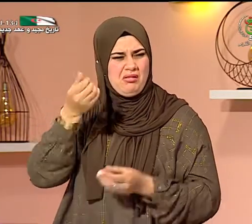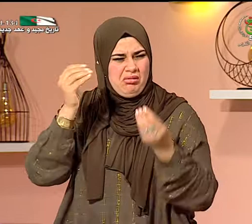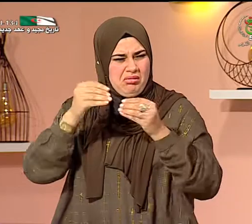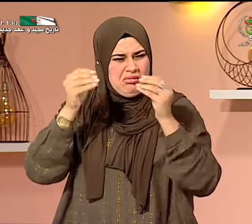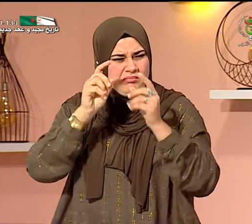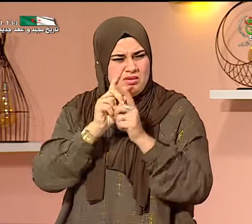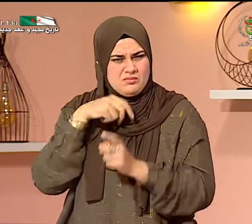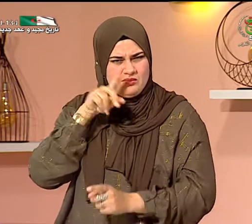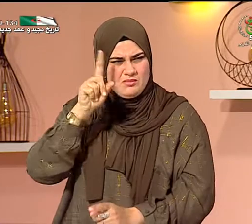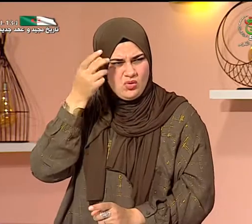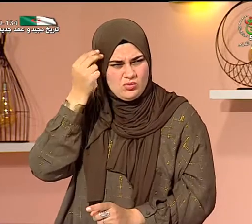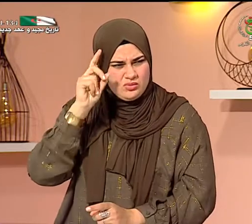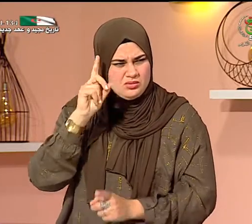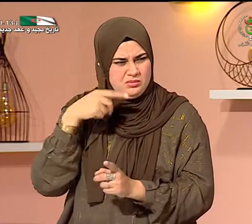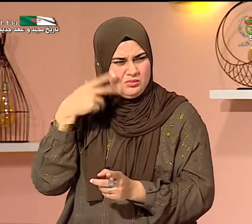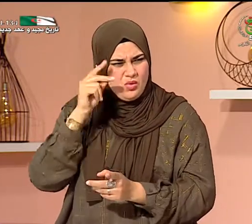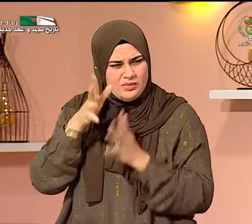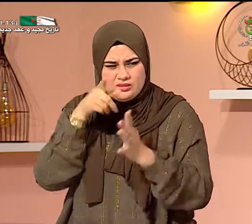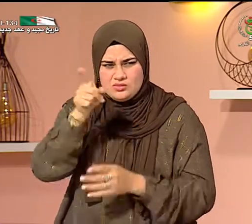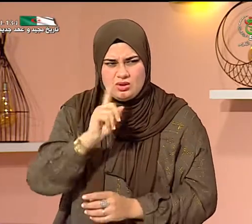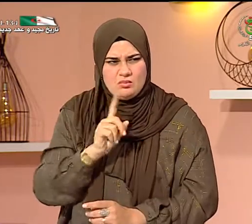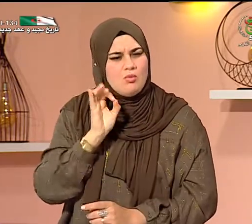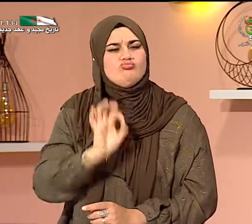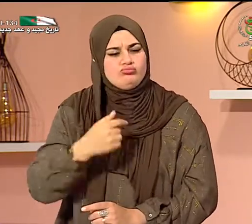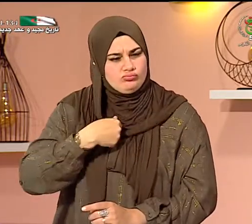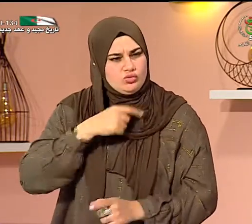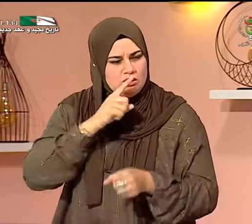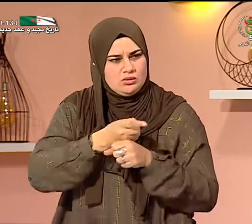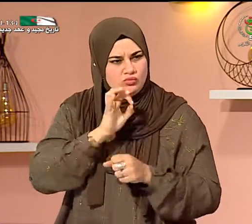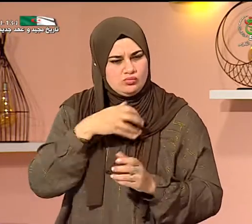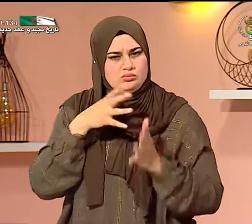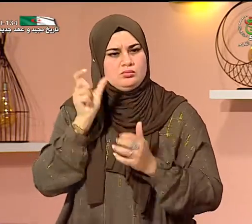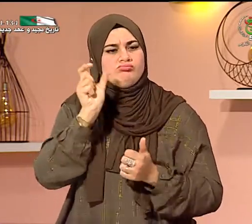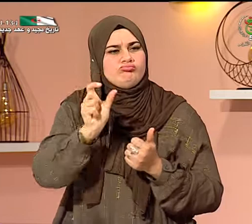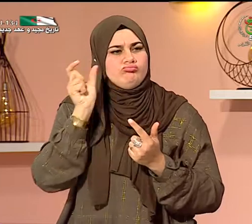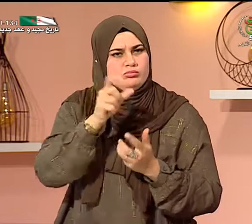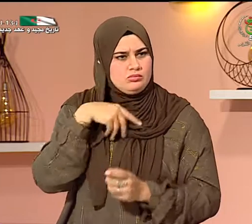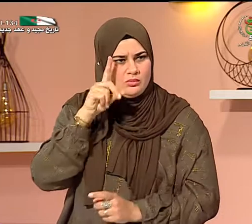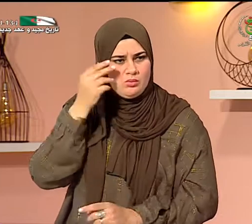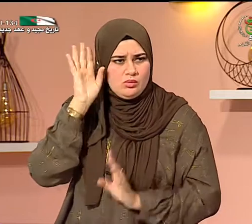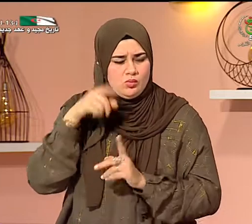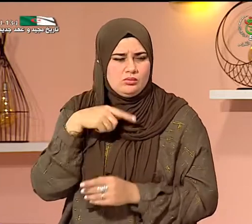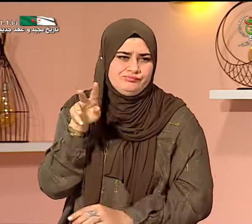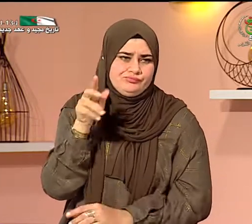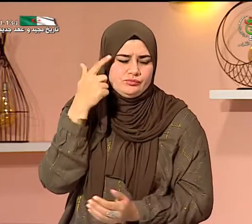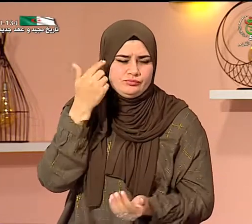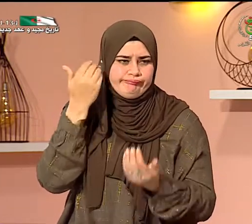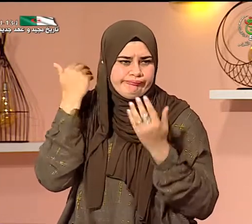يعني يقومون بإشارات غير موجودة ويقول أني أنا المدرس وأنا أفرض عليكم